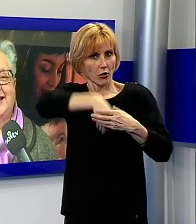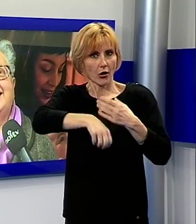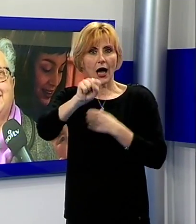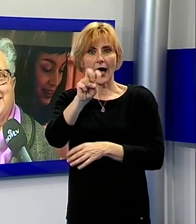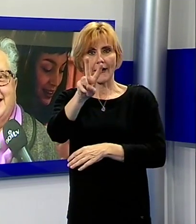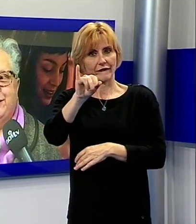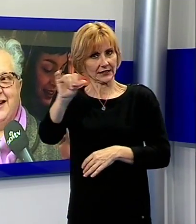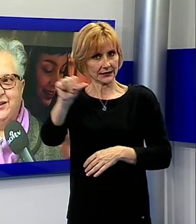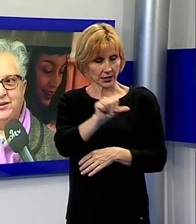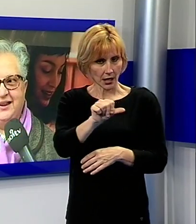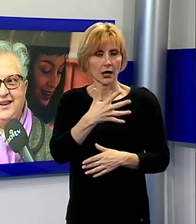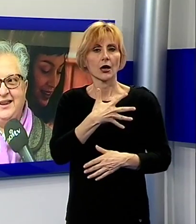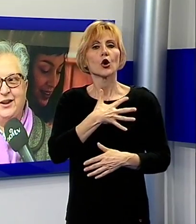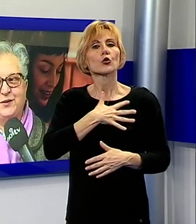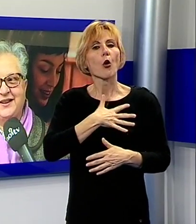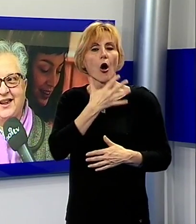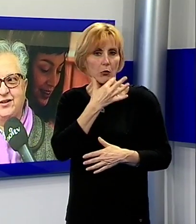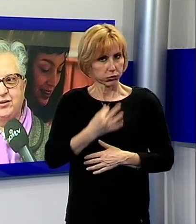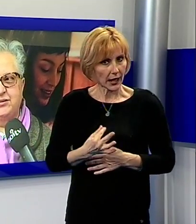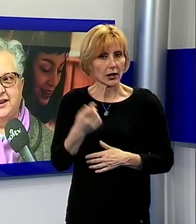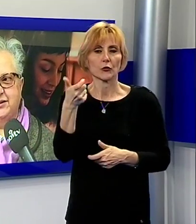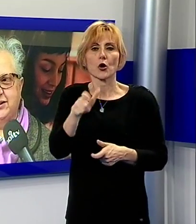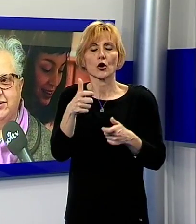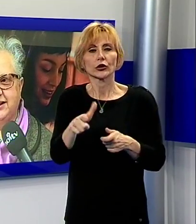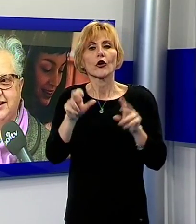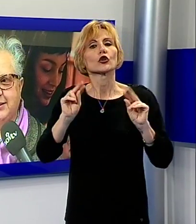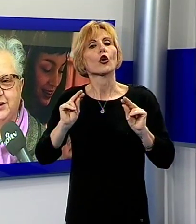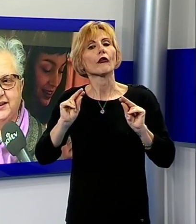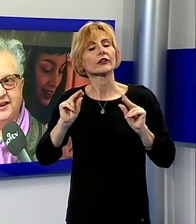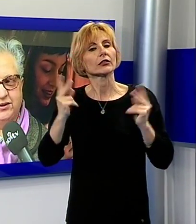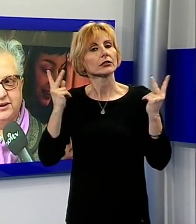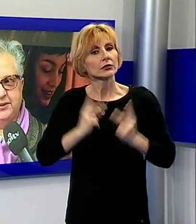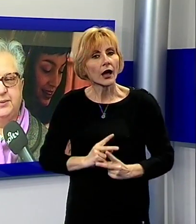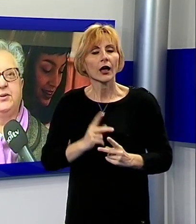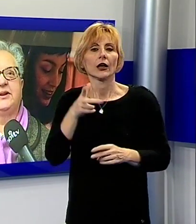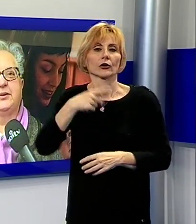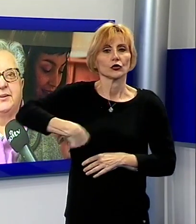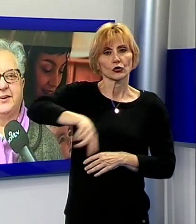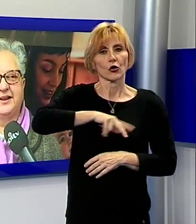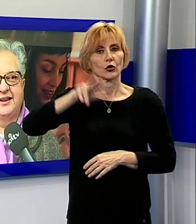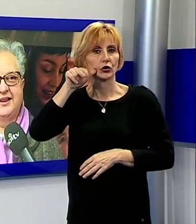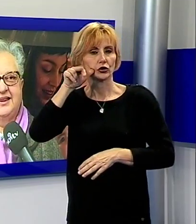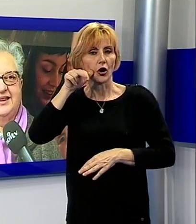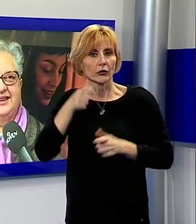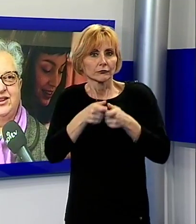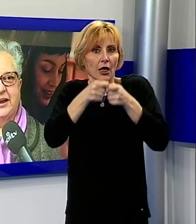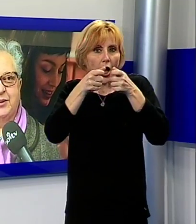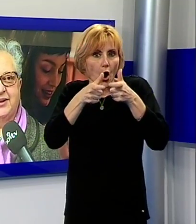perché di fatto è la novità assoluta, noi donne stiamo diventando sempre di più, siamo sempre